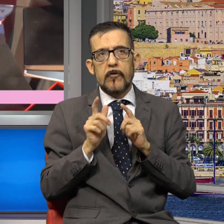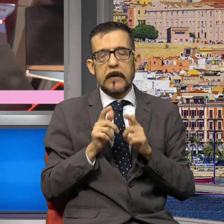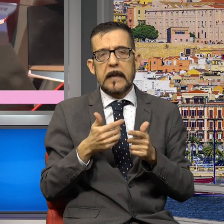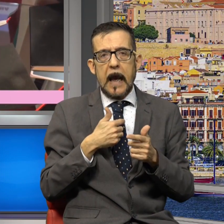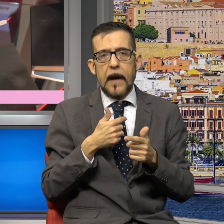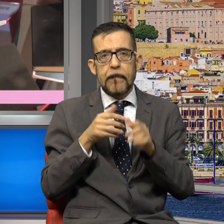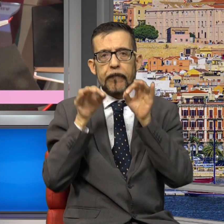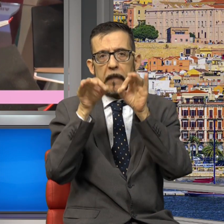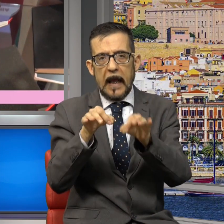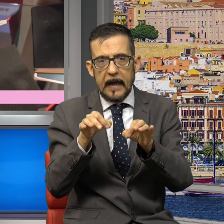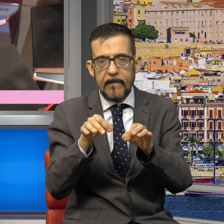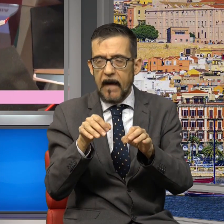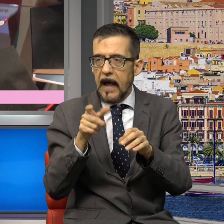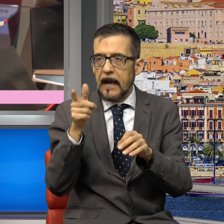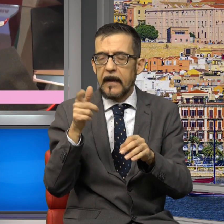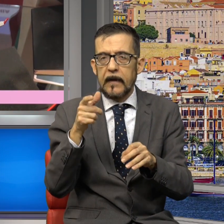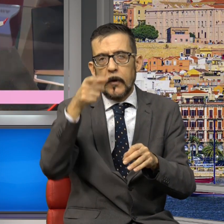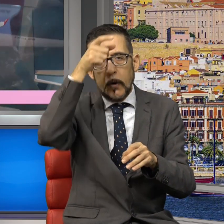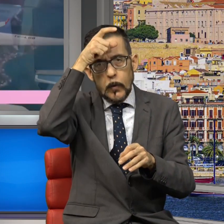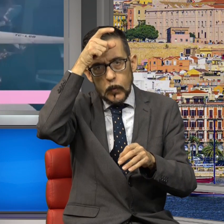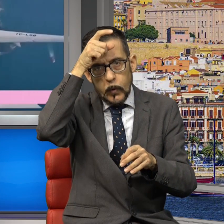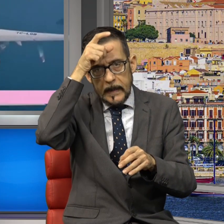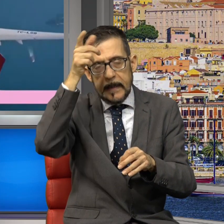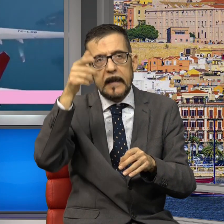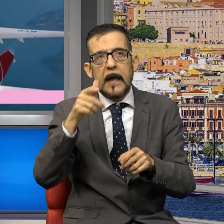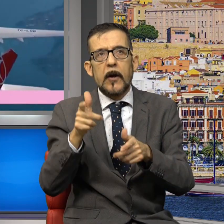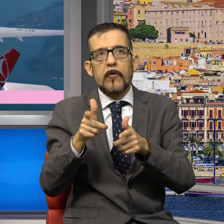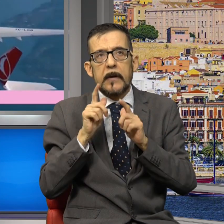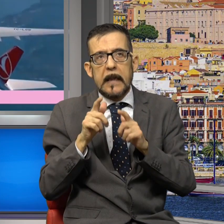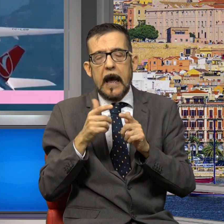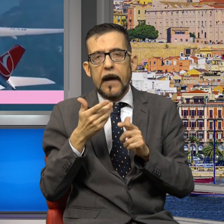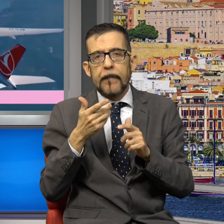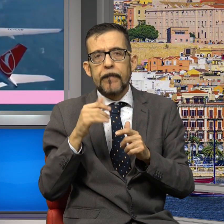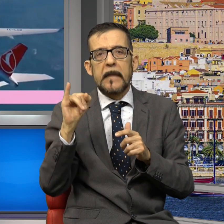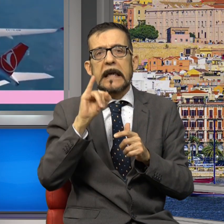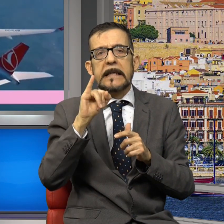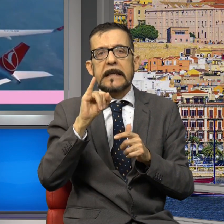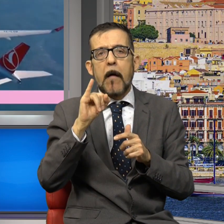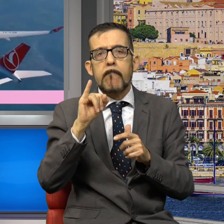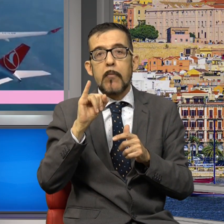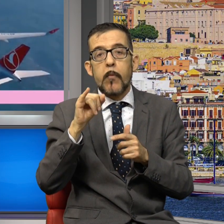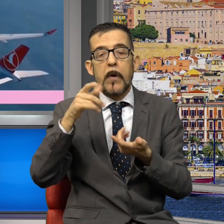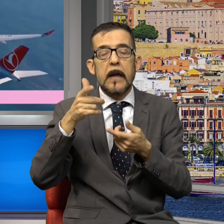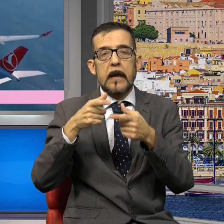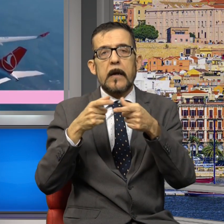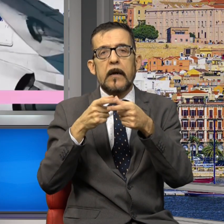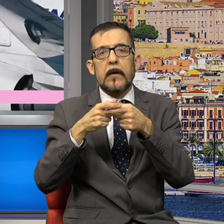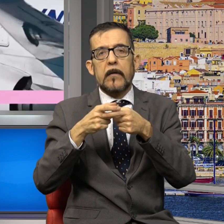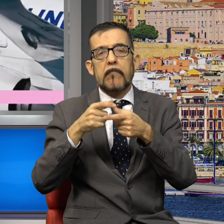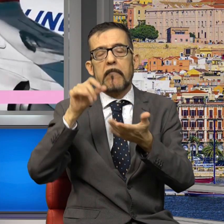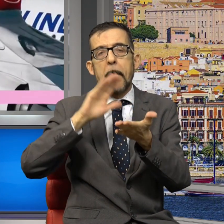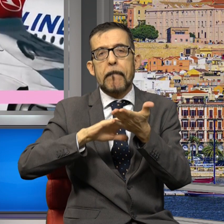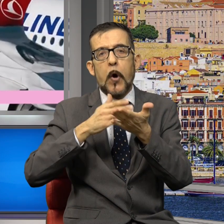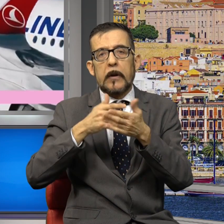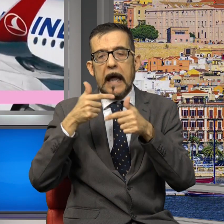raggiunge mette come nella Turchia, anche raggiunge perché Istanbul è dei principali hub internazionali che ci consente di raggiungere anche